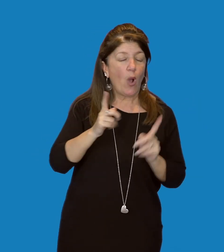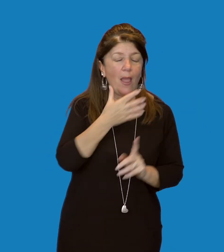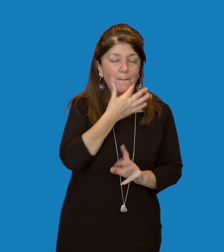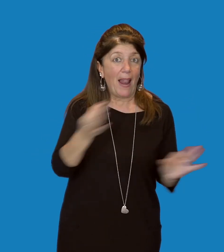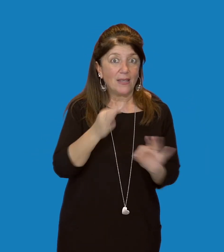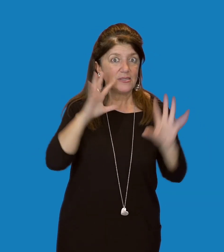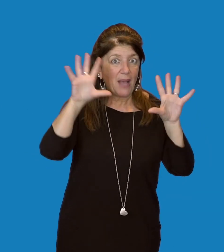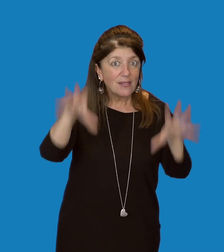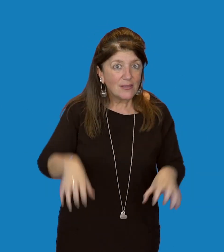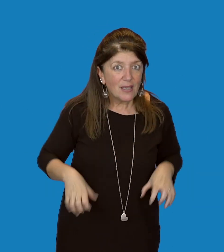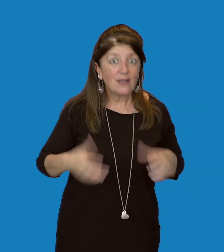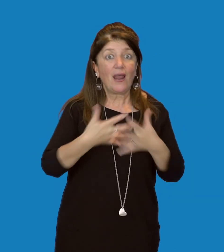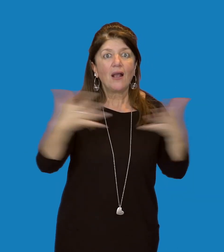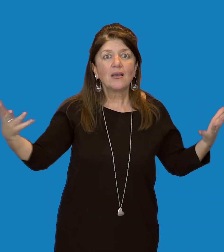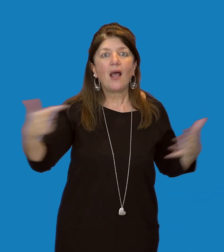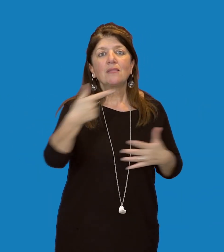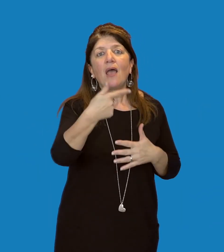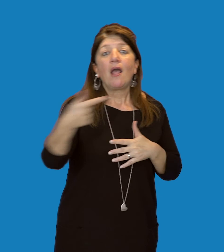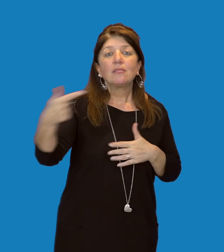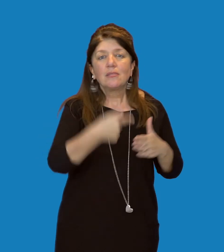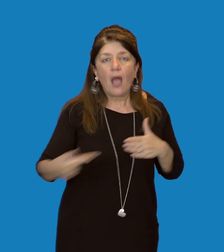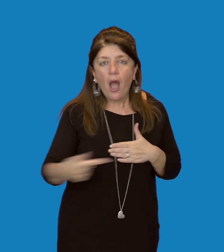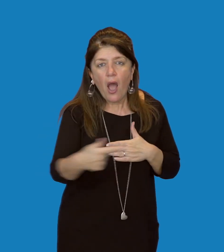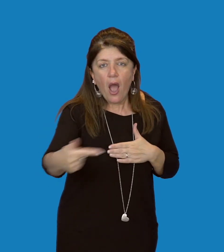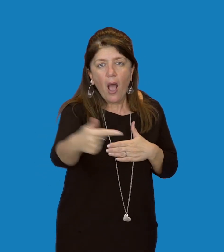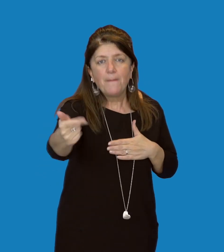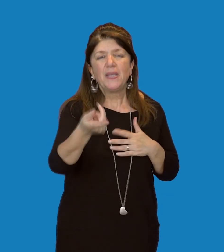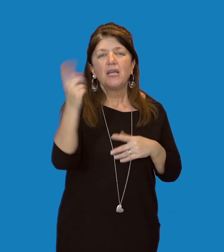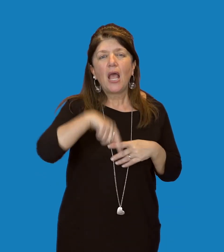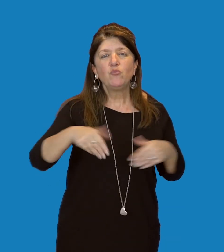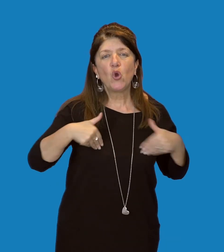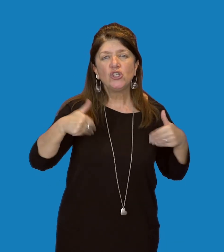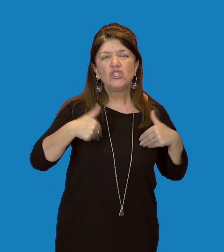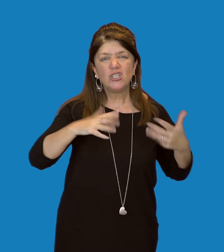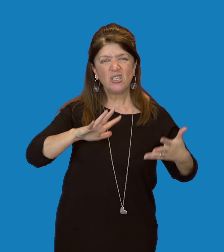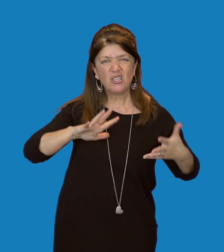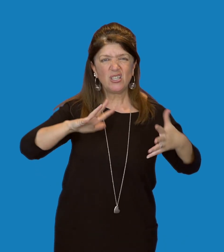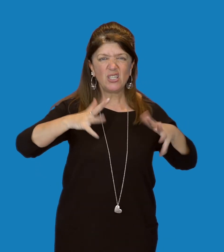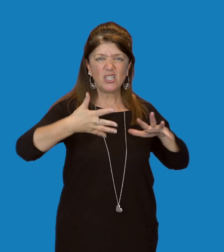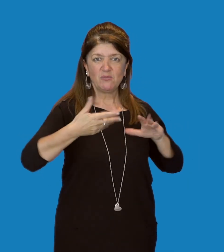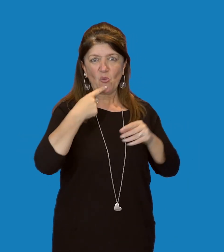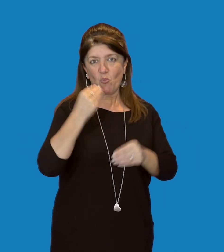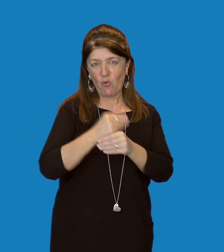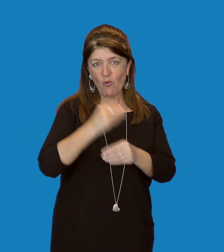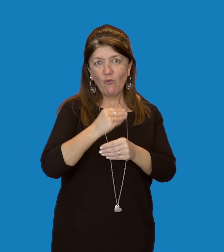tapiro dalla gualdrappa, le buffe scimmie antropomorfe e il cucciolo di elefante asiatico,